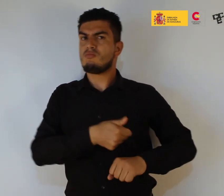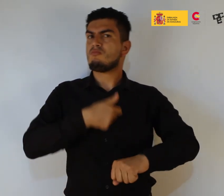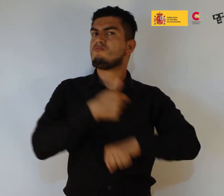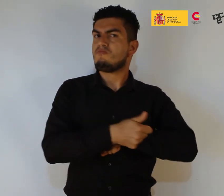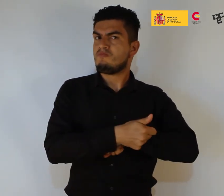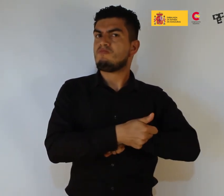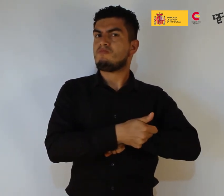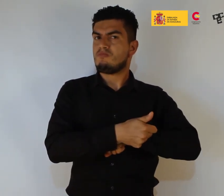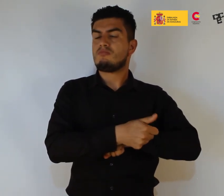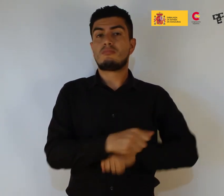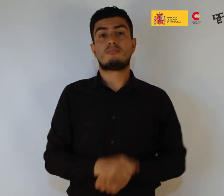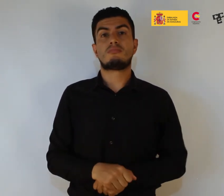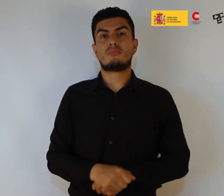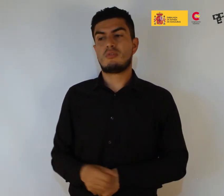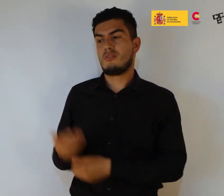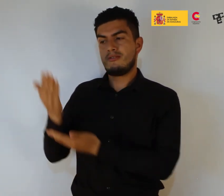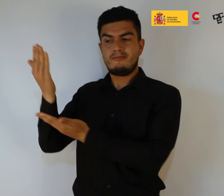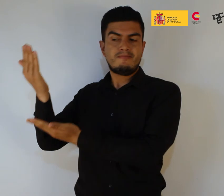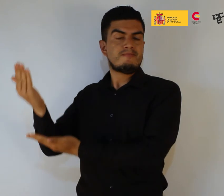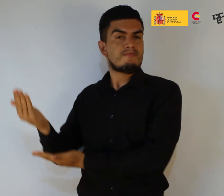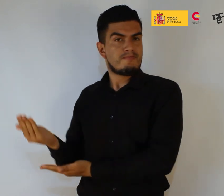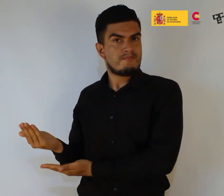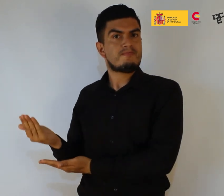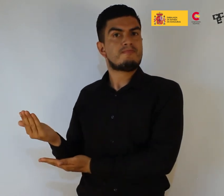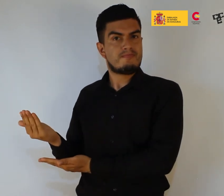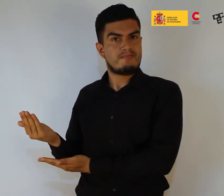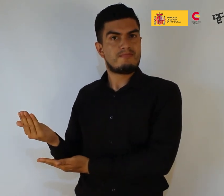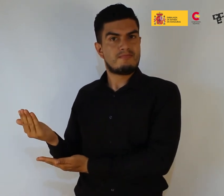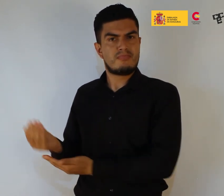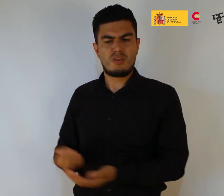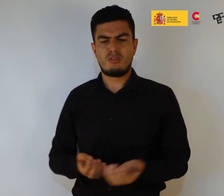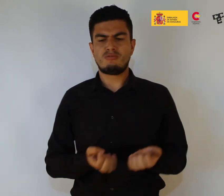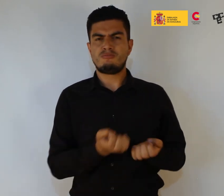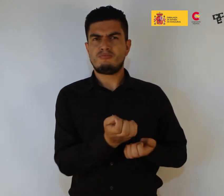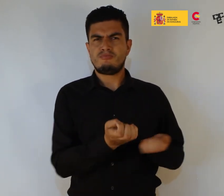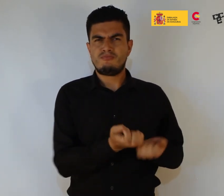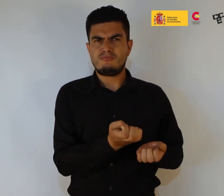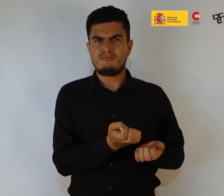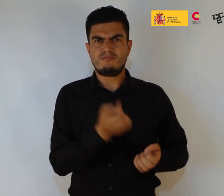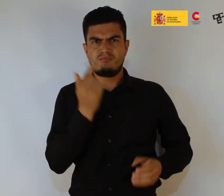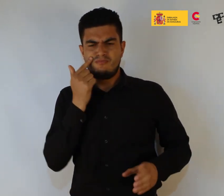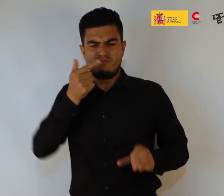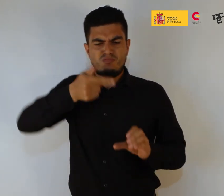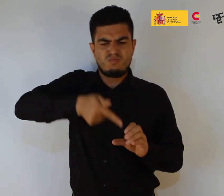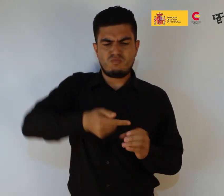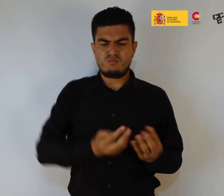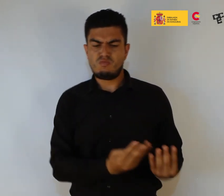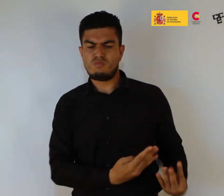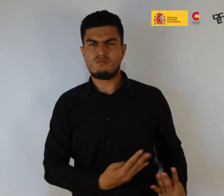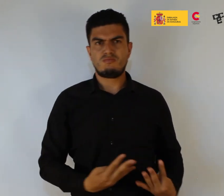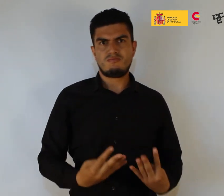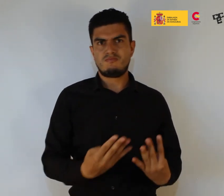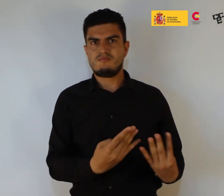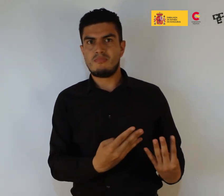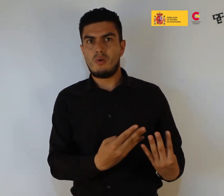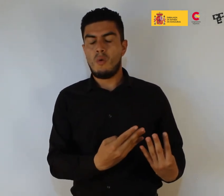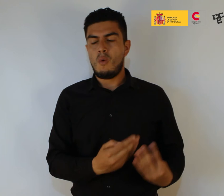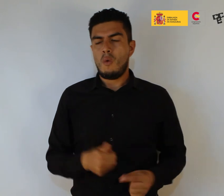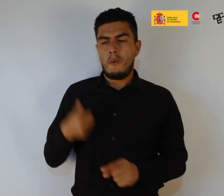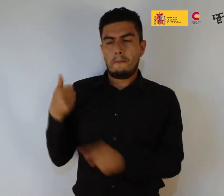El artista subraya el efecto de las industrias fósiles en la subida del nivel del mar y el aumento de fenómenos